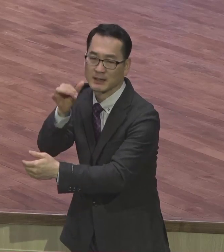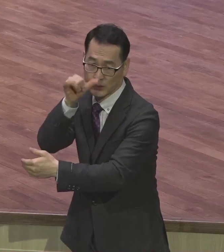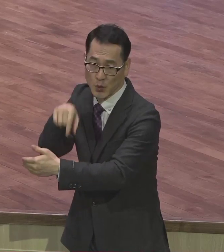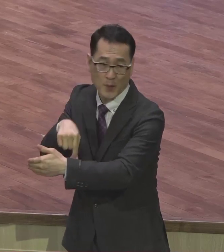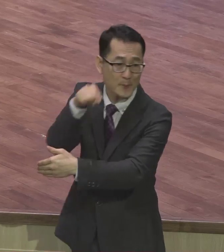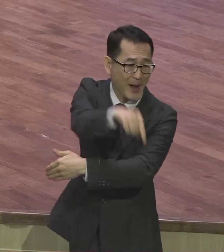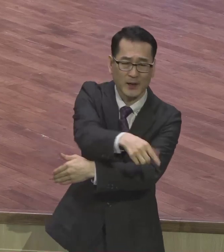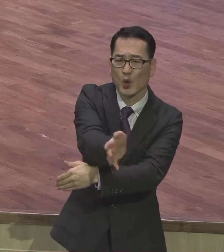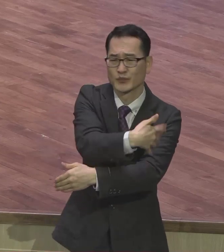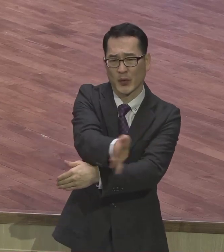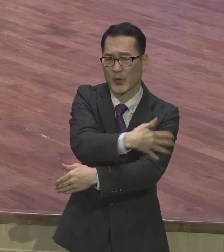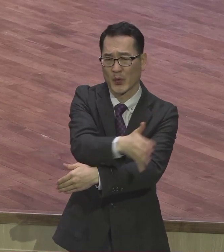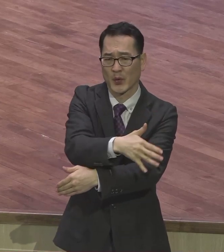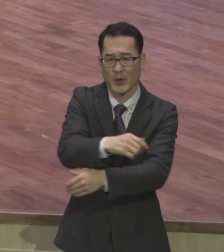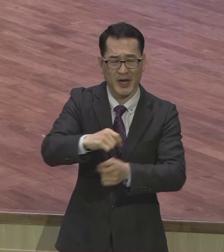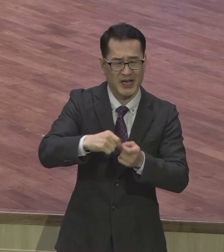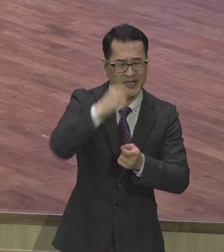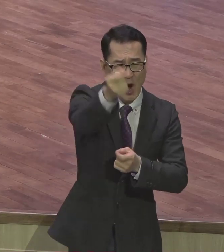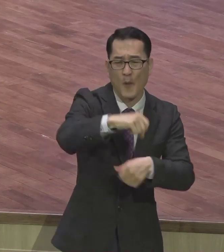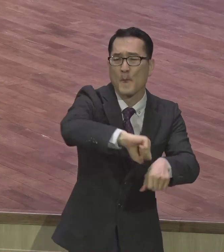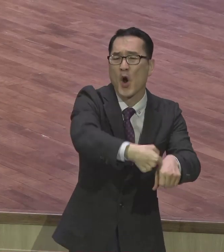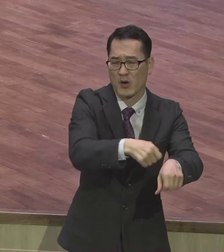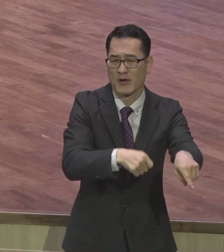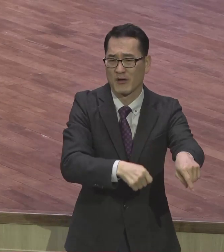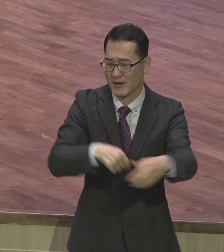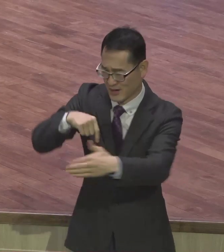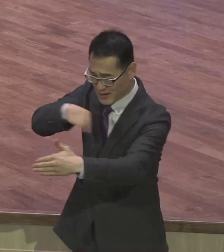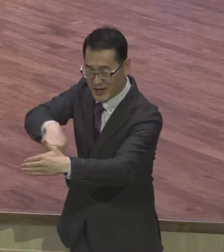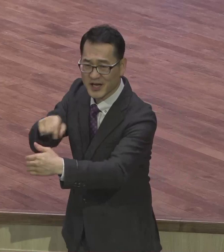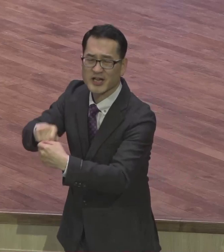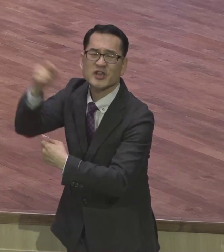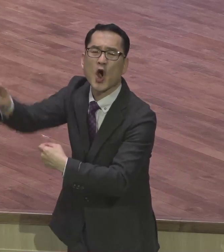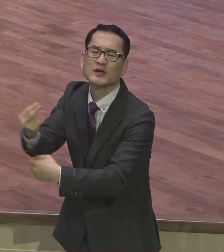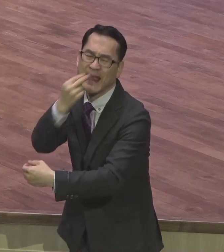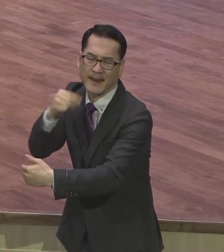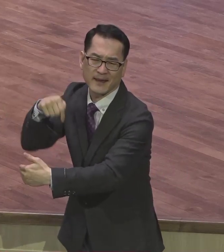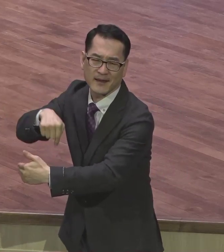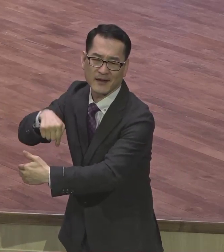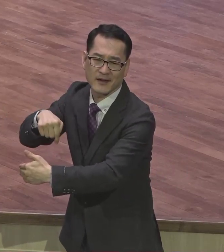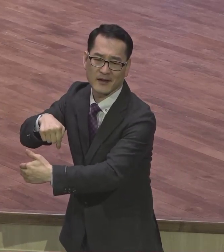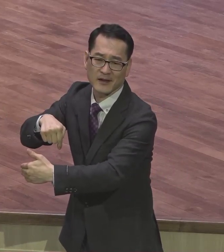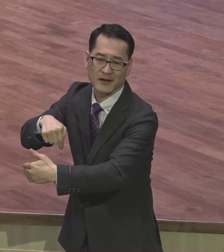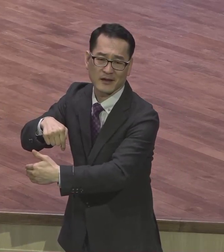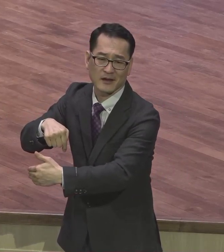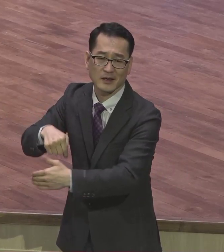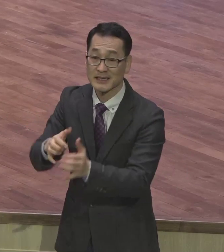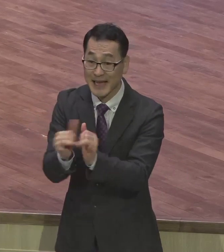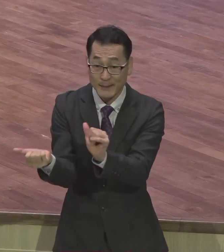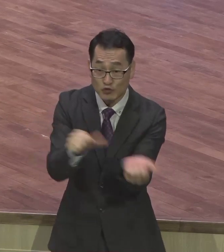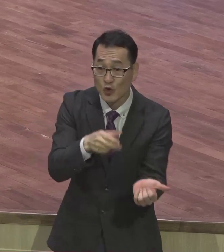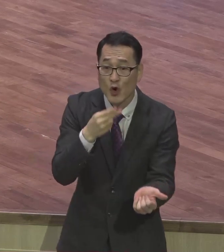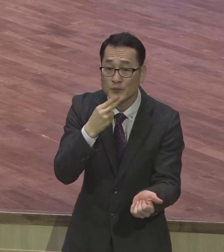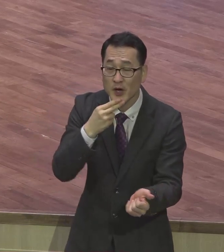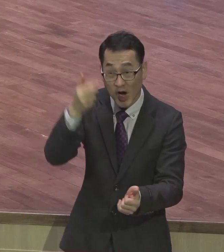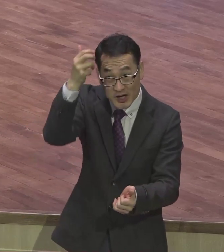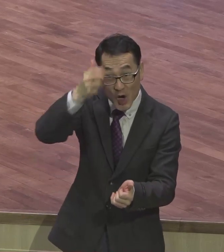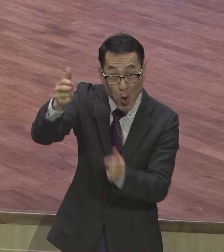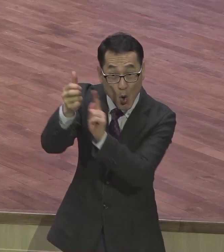영벌이에요. 영벌. 영생이냐 영벌이냐. 사람은 죽는 게 없어요. 영혼이 살아요. 믿는 예수를